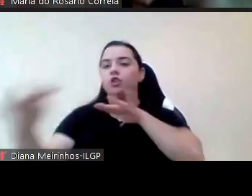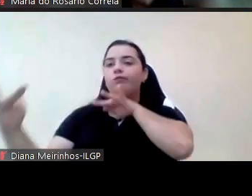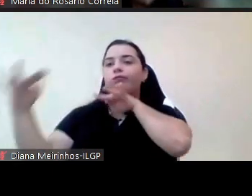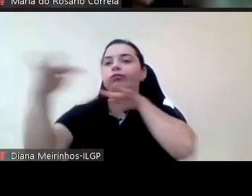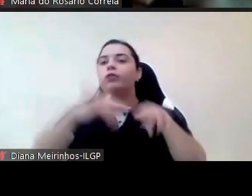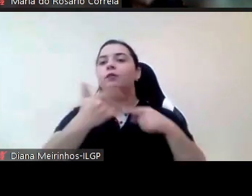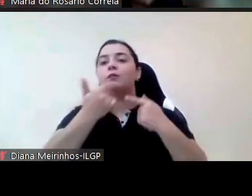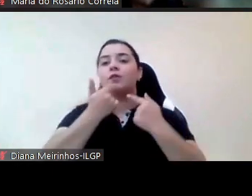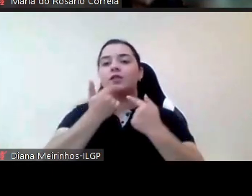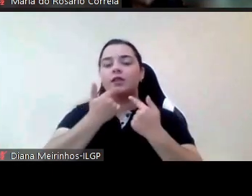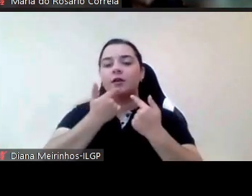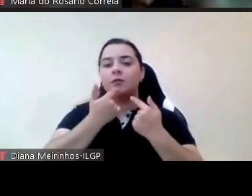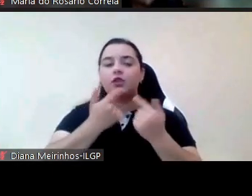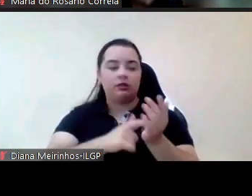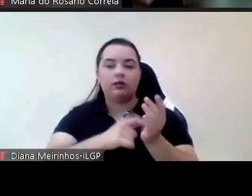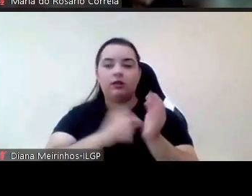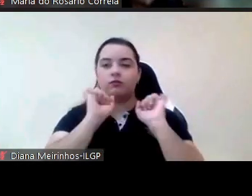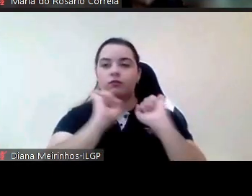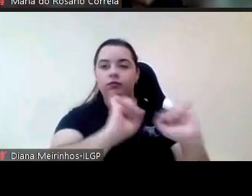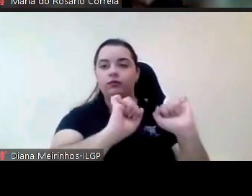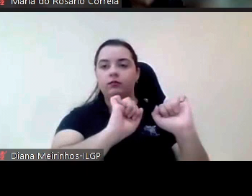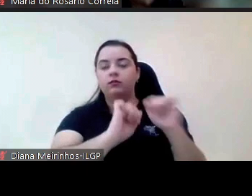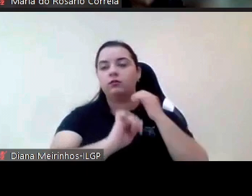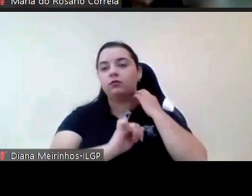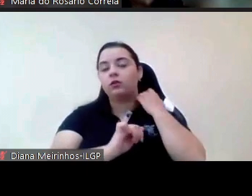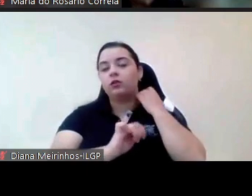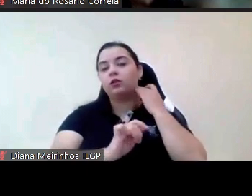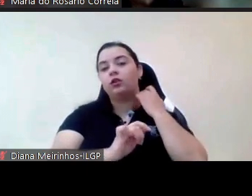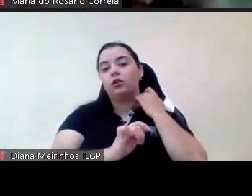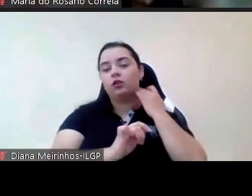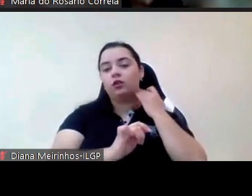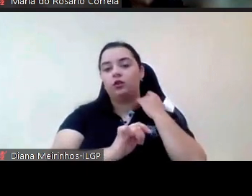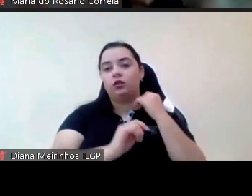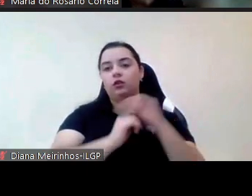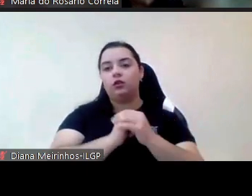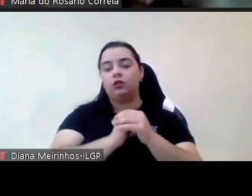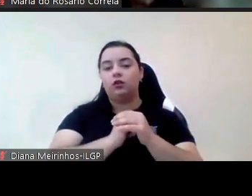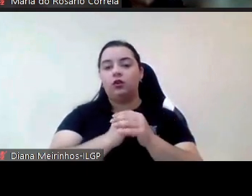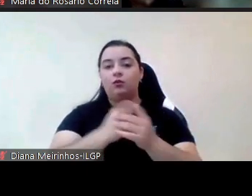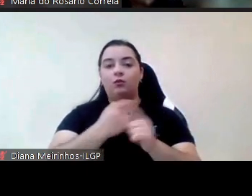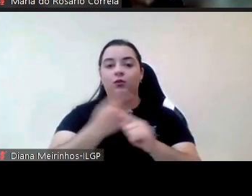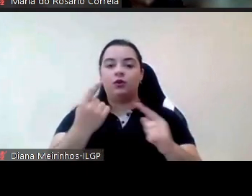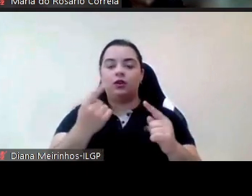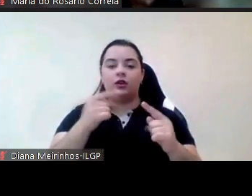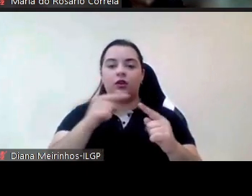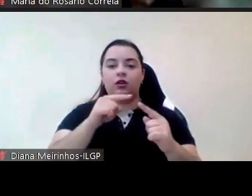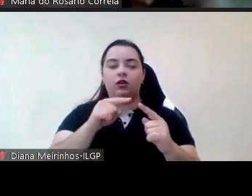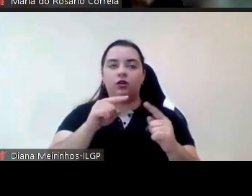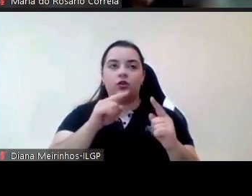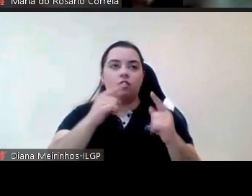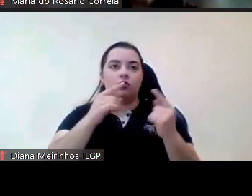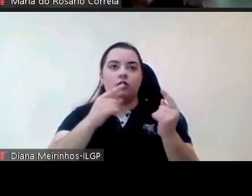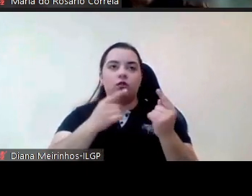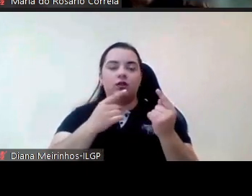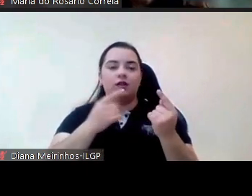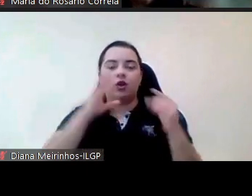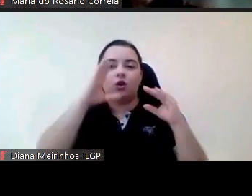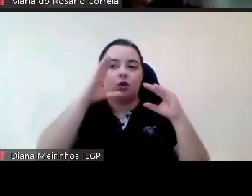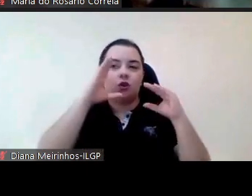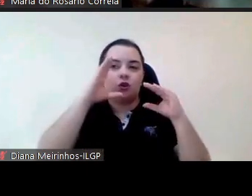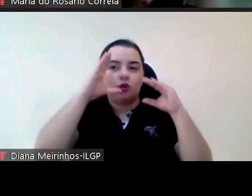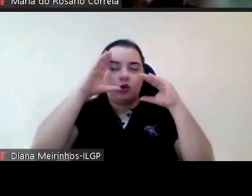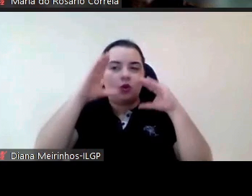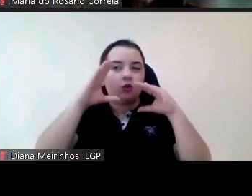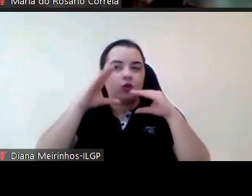ou melhor o facto de terem alguma iliteracia ao nível digital compromete o acesso